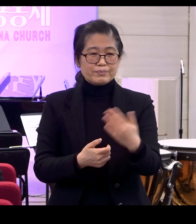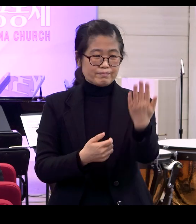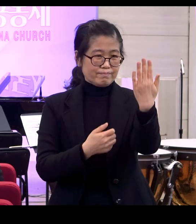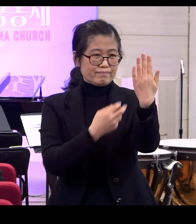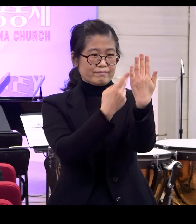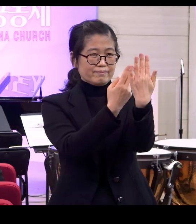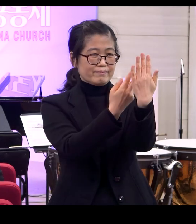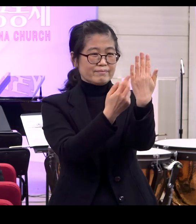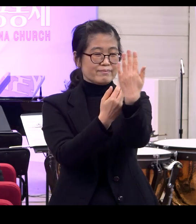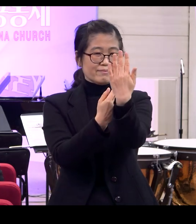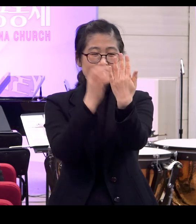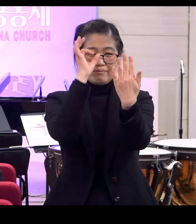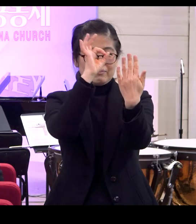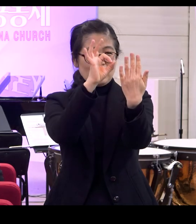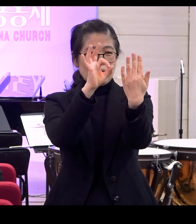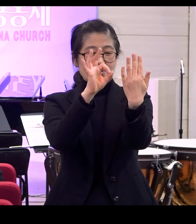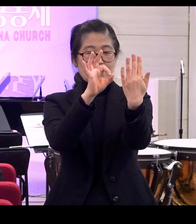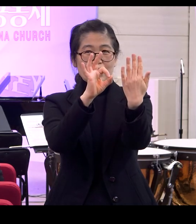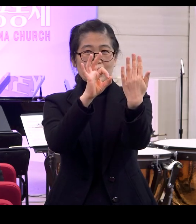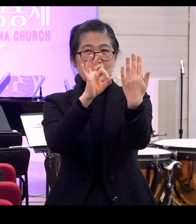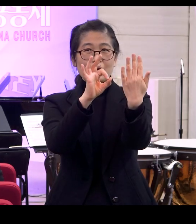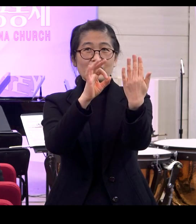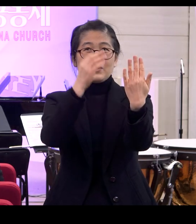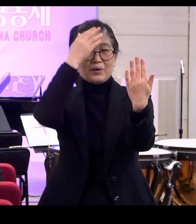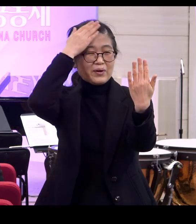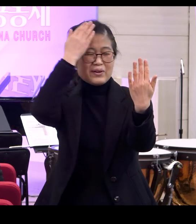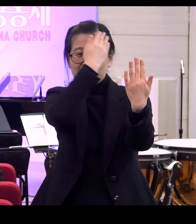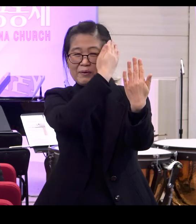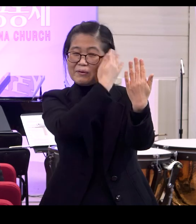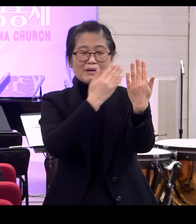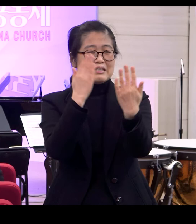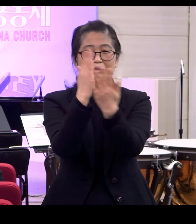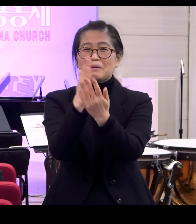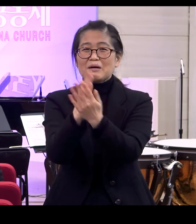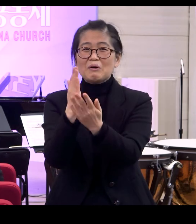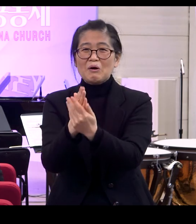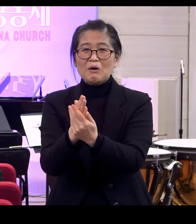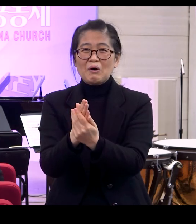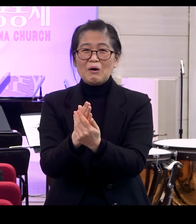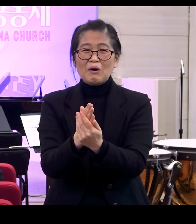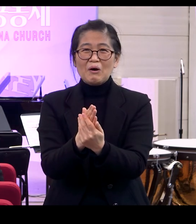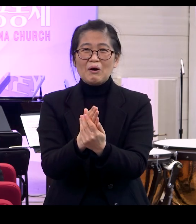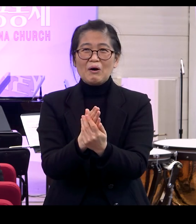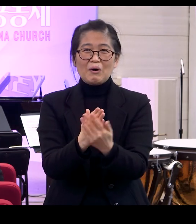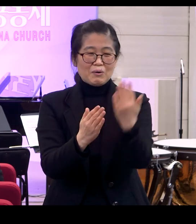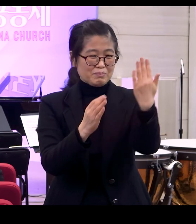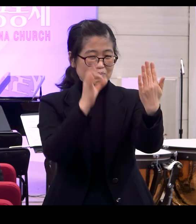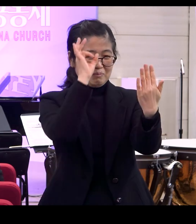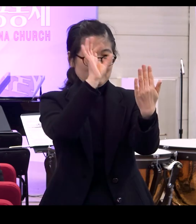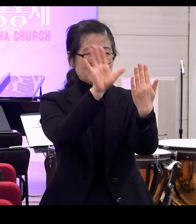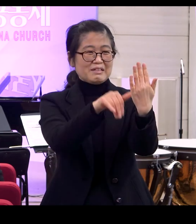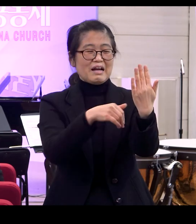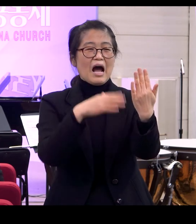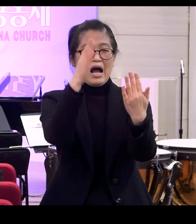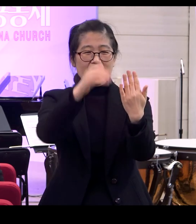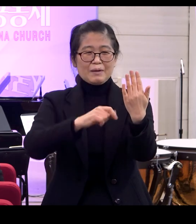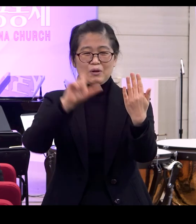보시면요 보고선 외모만 보지 마시고 꼭 볼 때마다 그러세요 하나님의